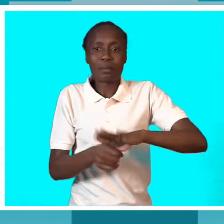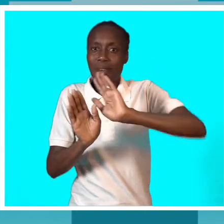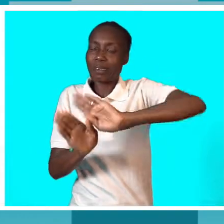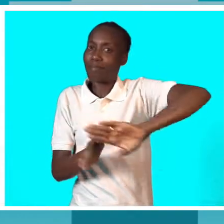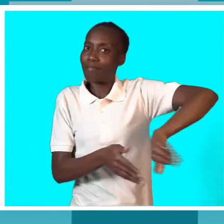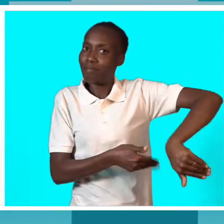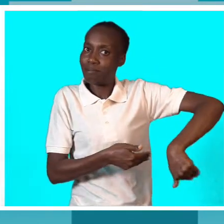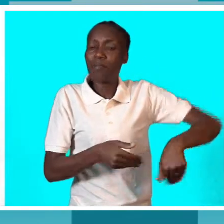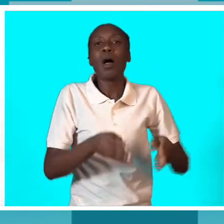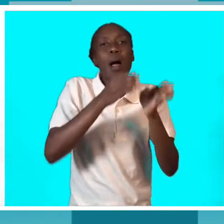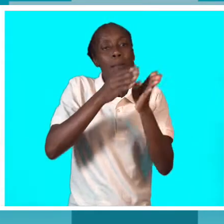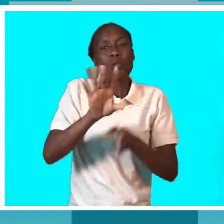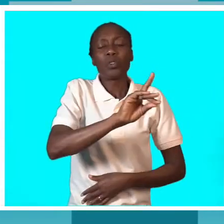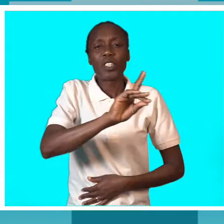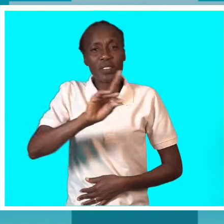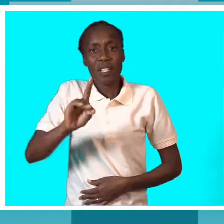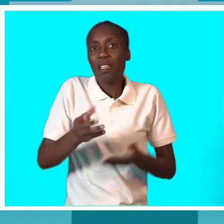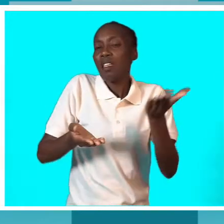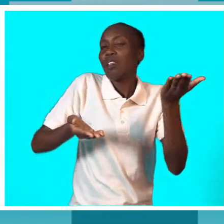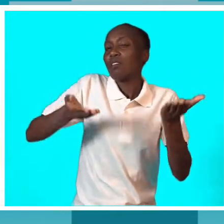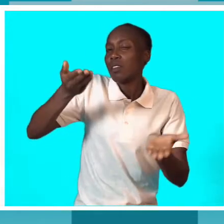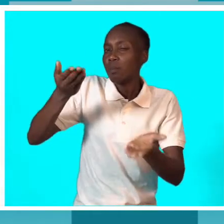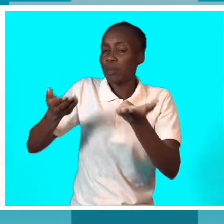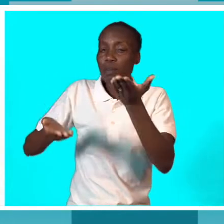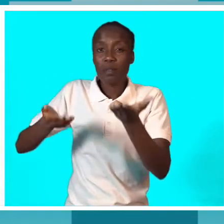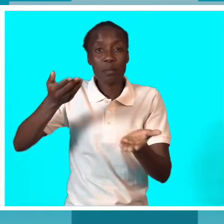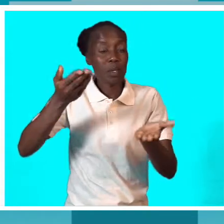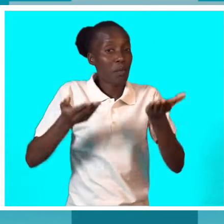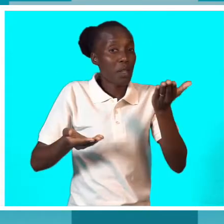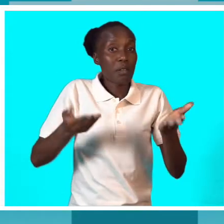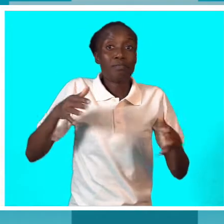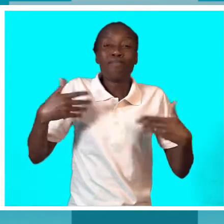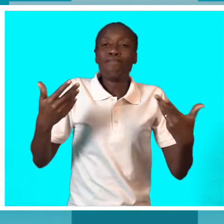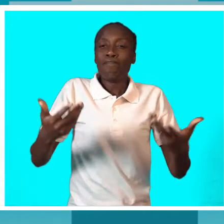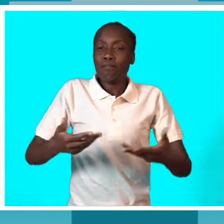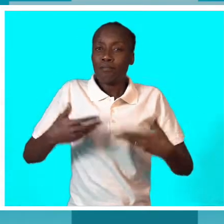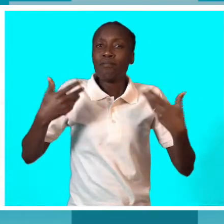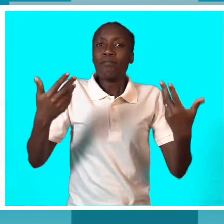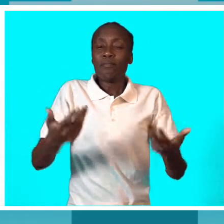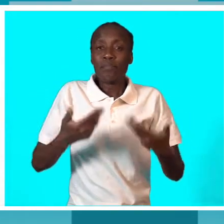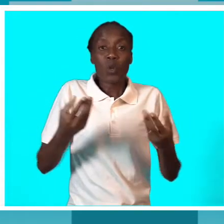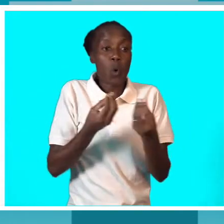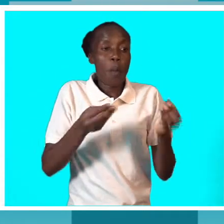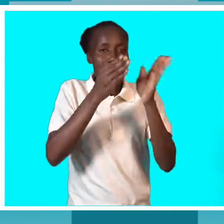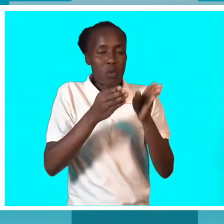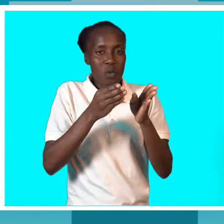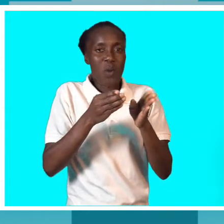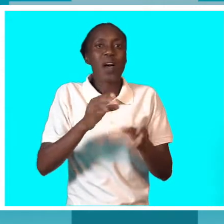pessoas com deficiência, independentemente da sua condição física ou não, elas